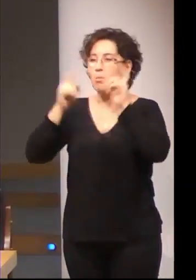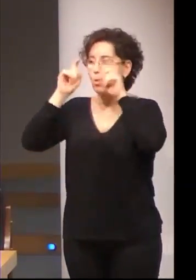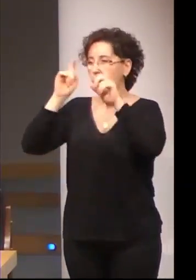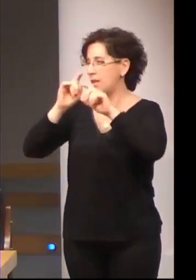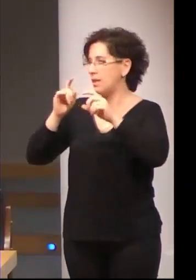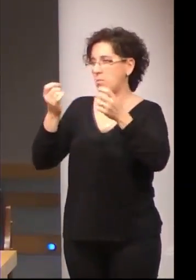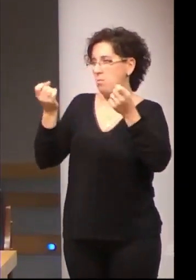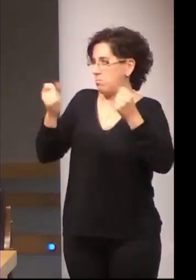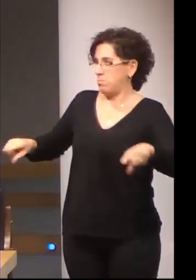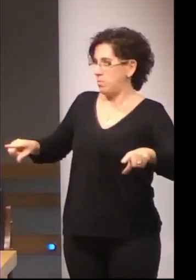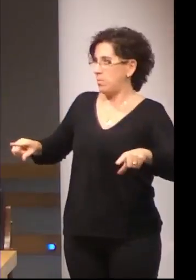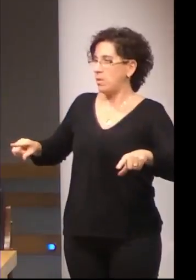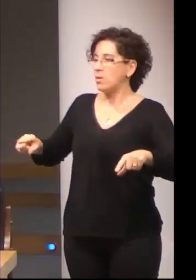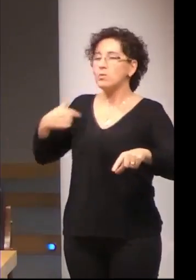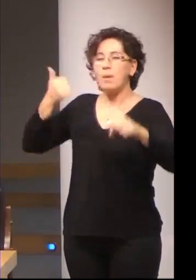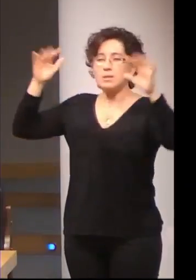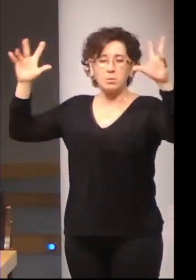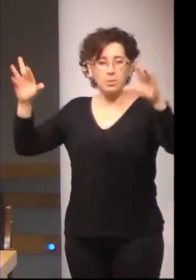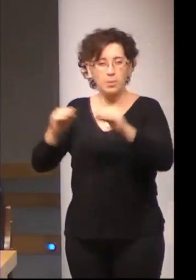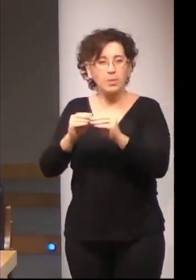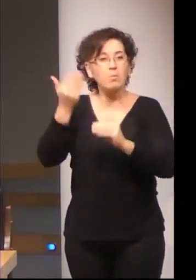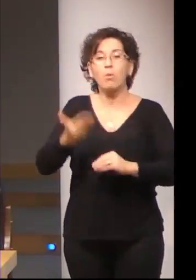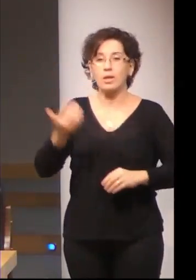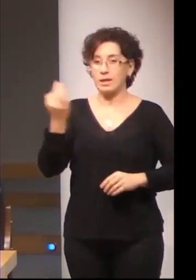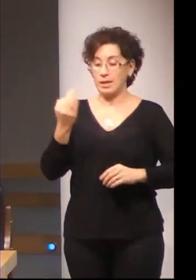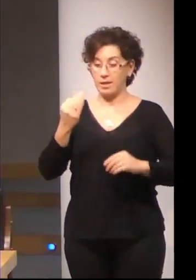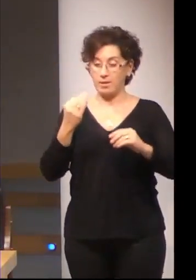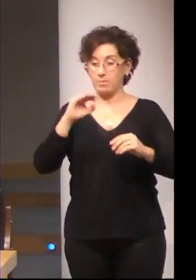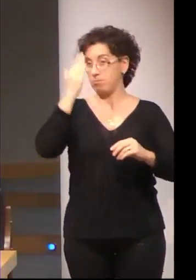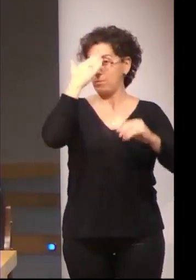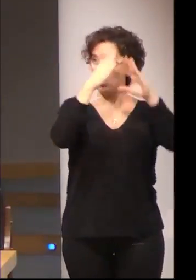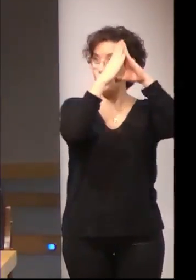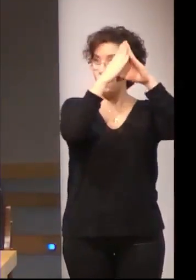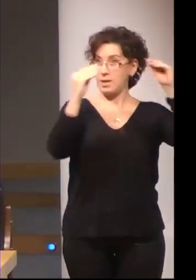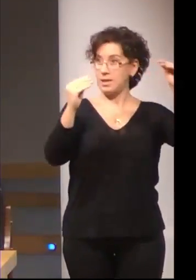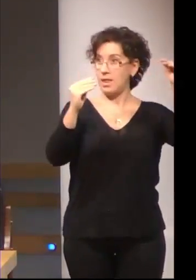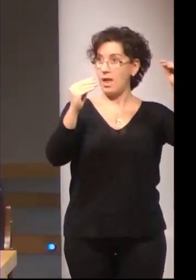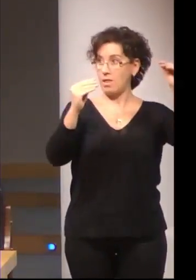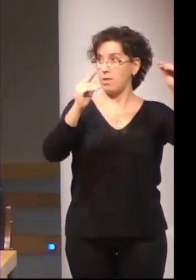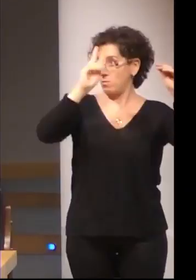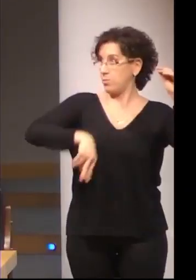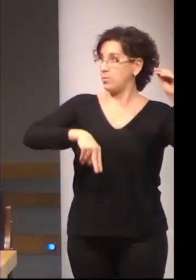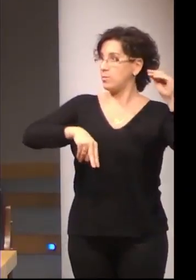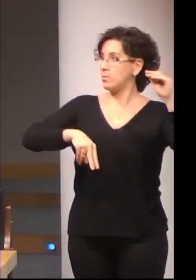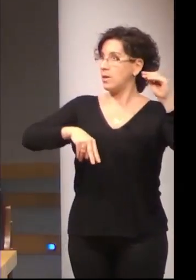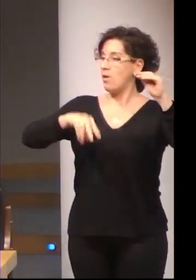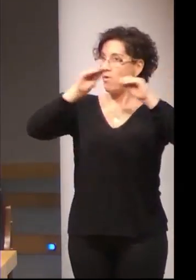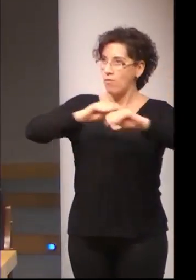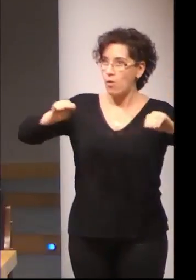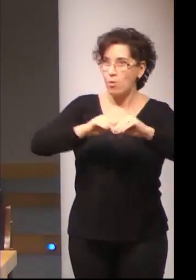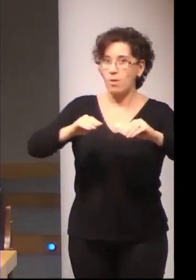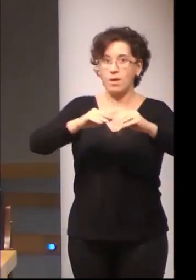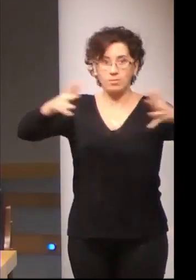vincular la universidad como elemento formador y promotor del desarrollo de